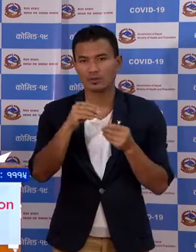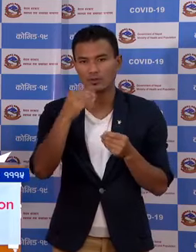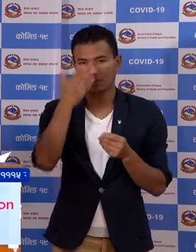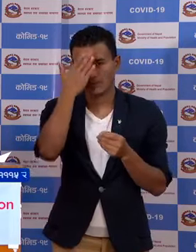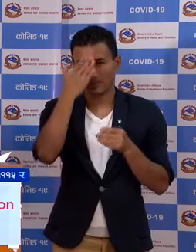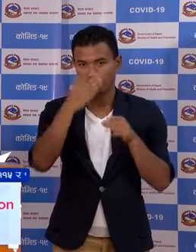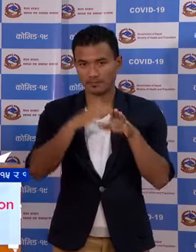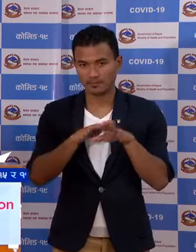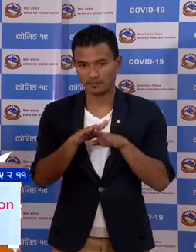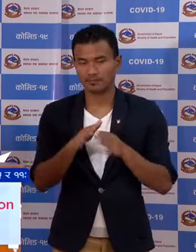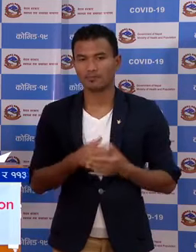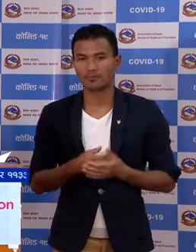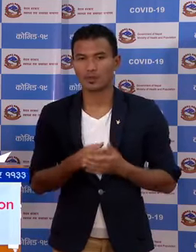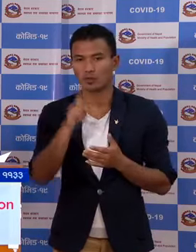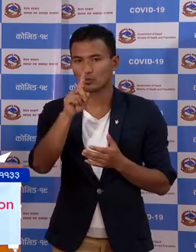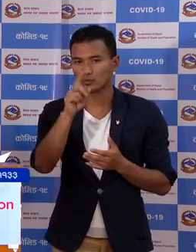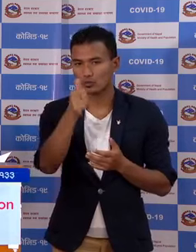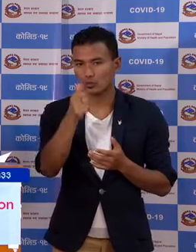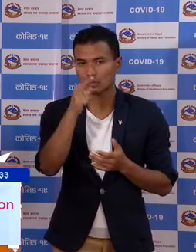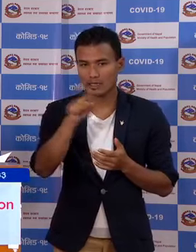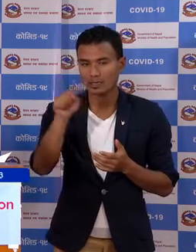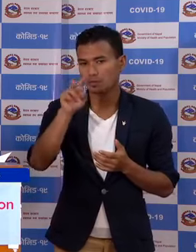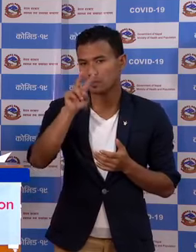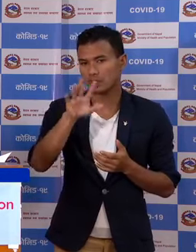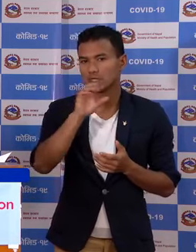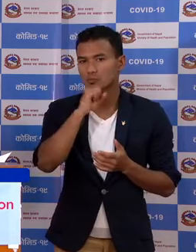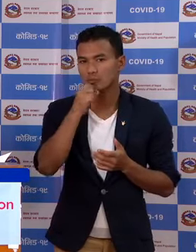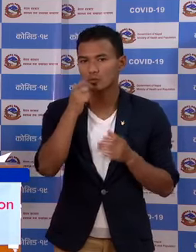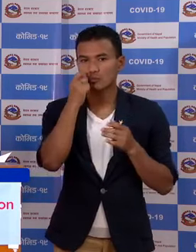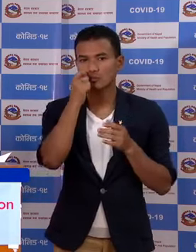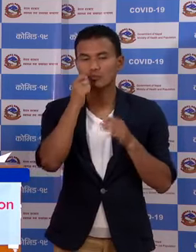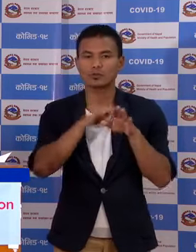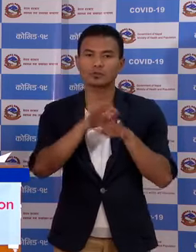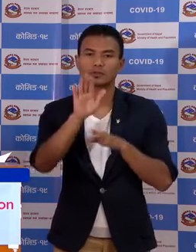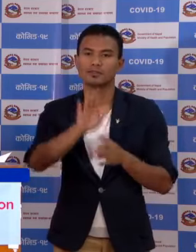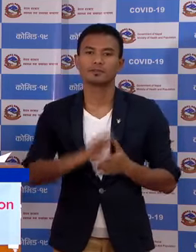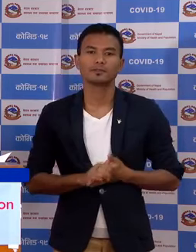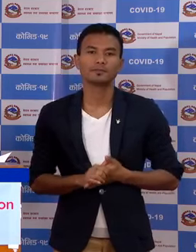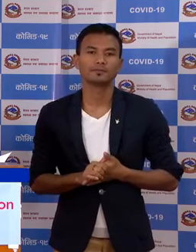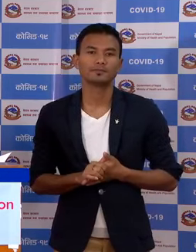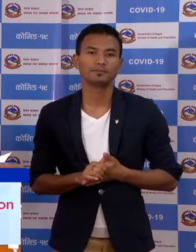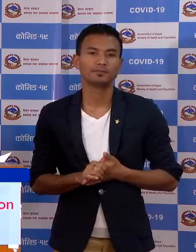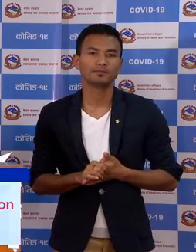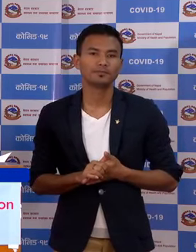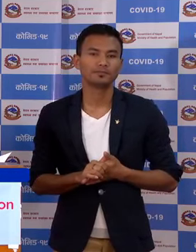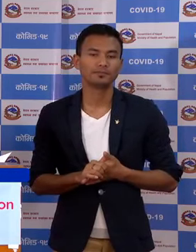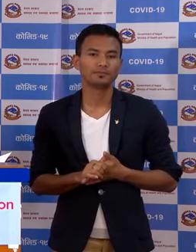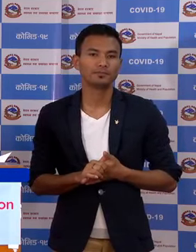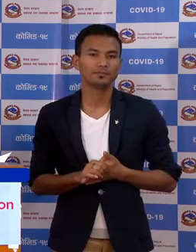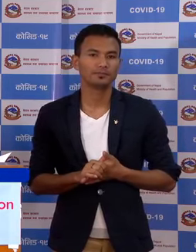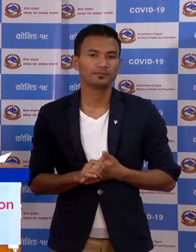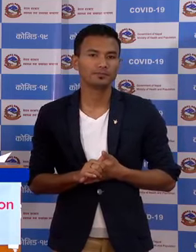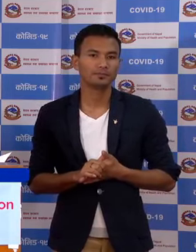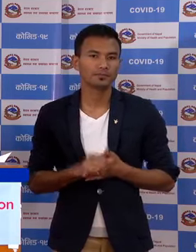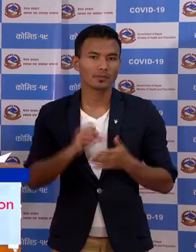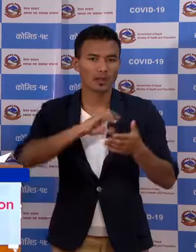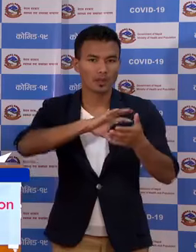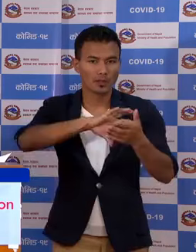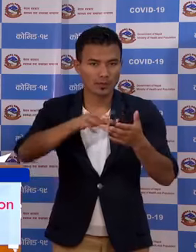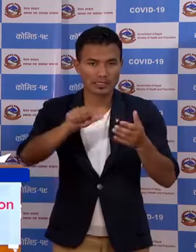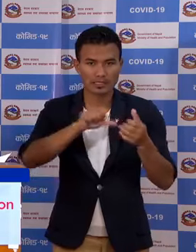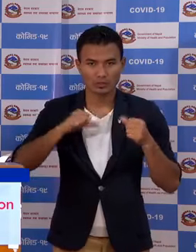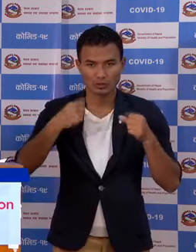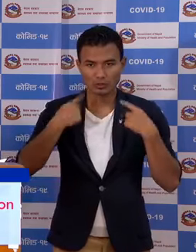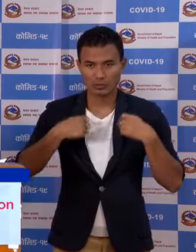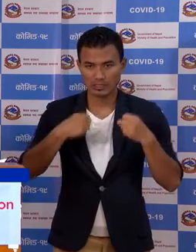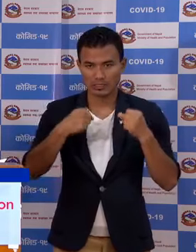बैद्मा सुहर देखी 25 वर्षको पूरुश उन्नुन्च प्रादेशिक